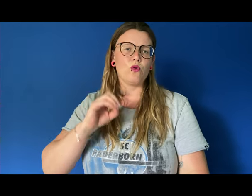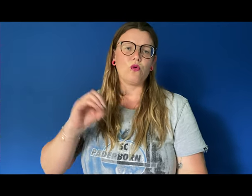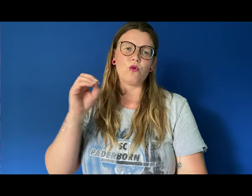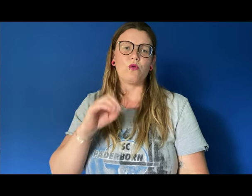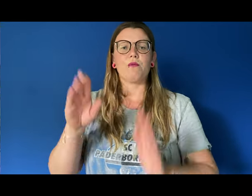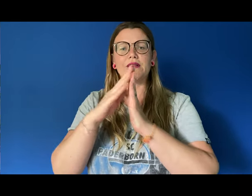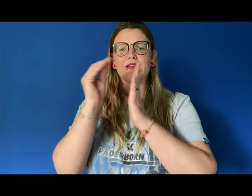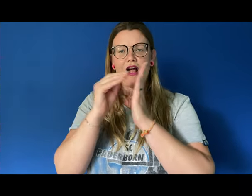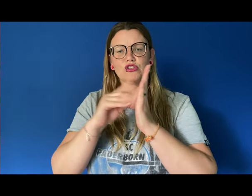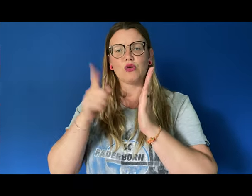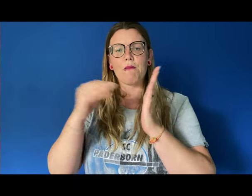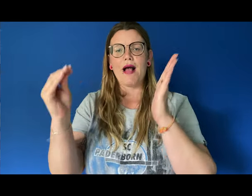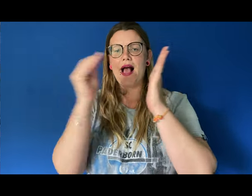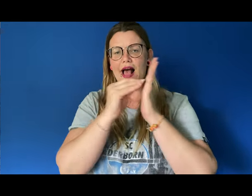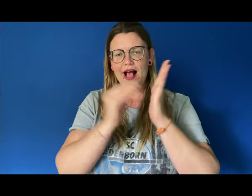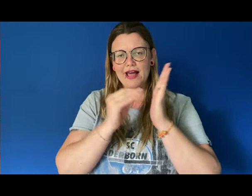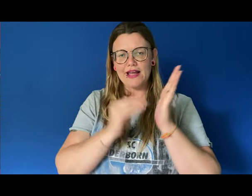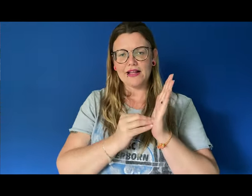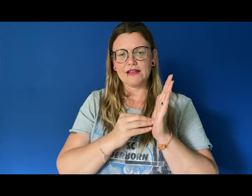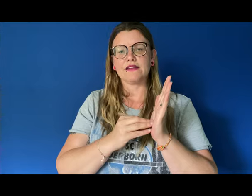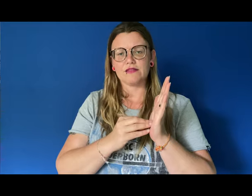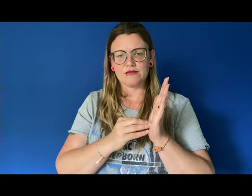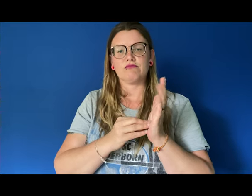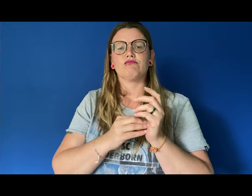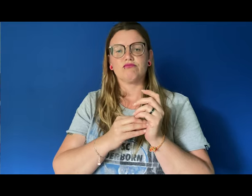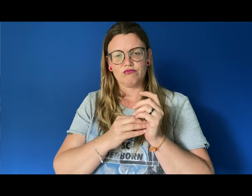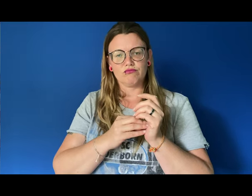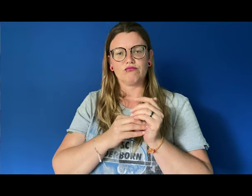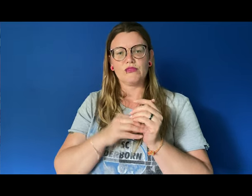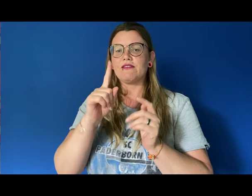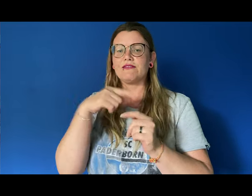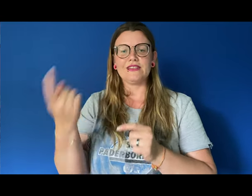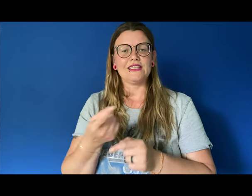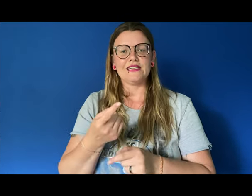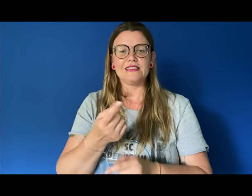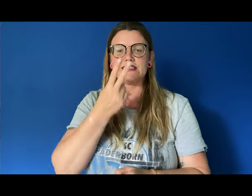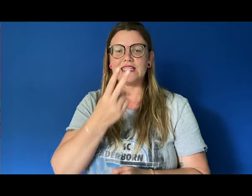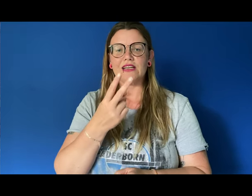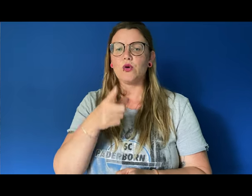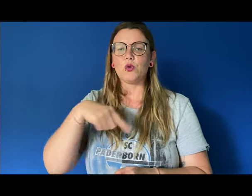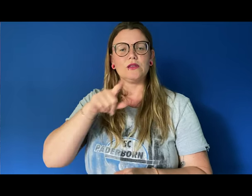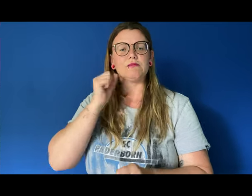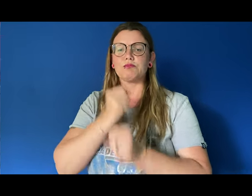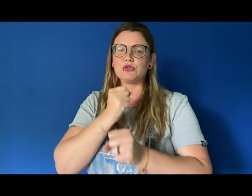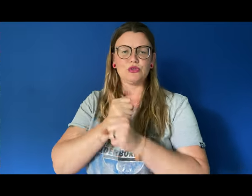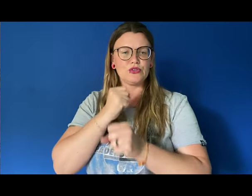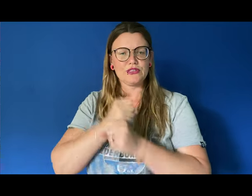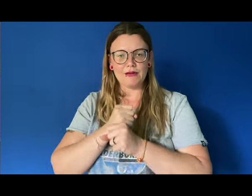ein Denn wir sehen uns wieder Oh, oh, oh, Wir sehen uns